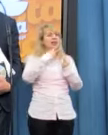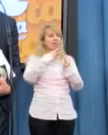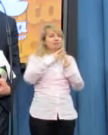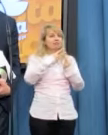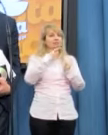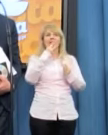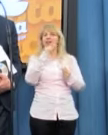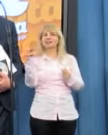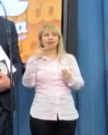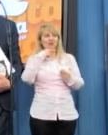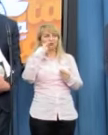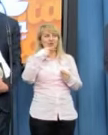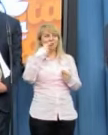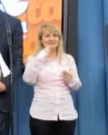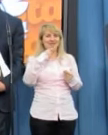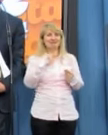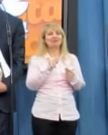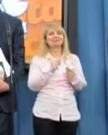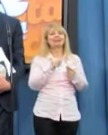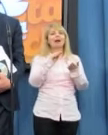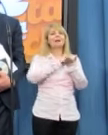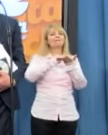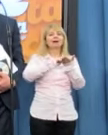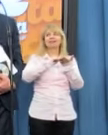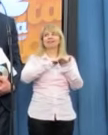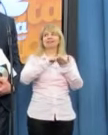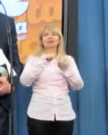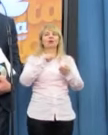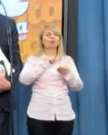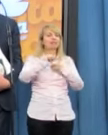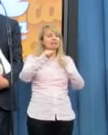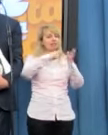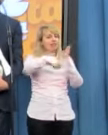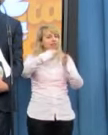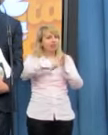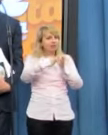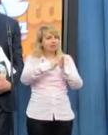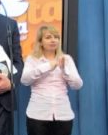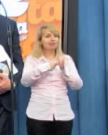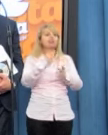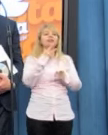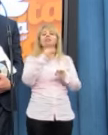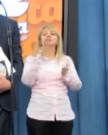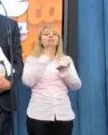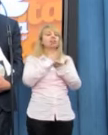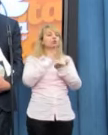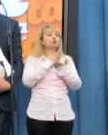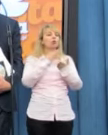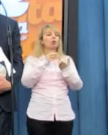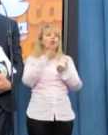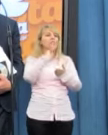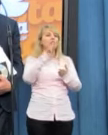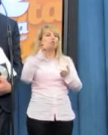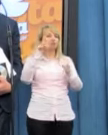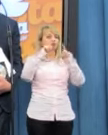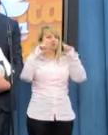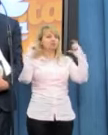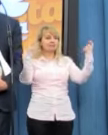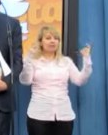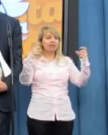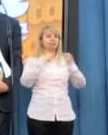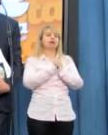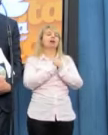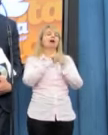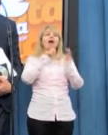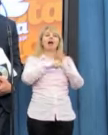nie kłamie. Materiał jest nagrany nie tylko na stronie sejmowej. Państwo